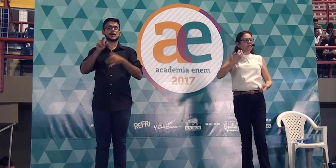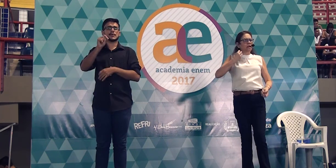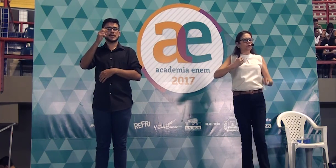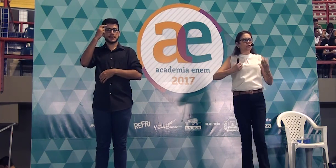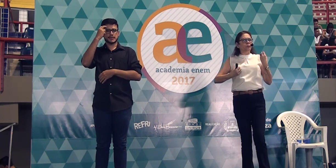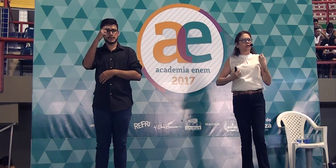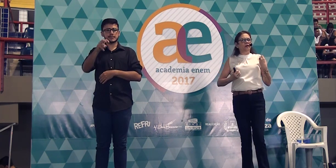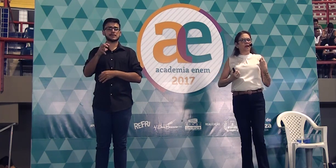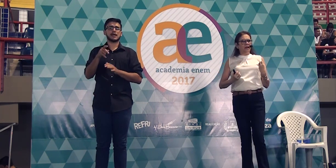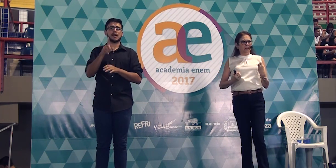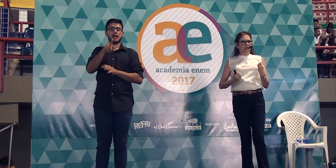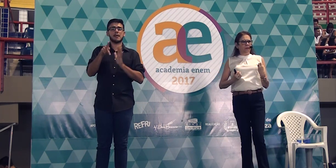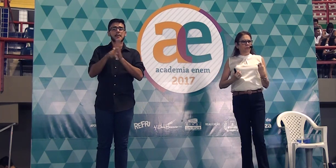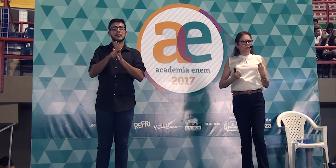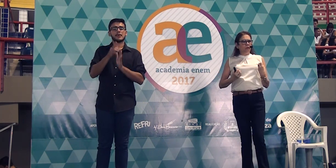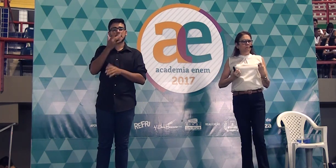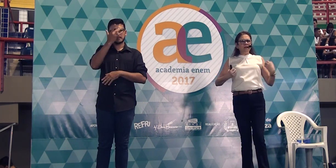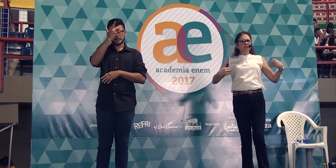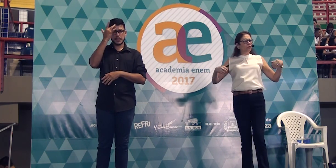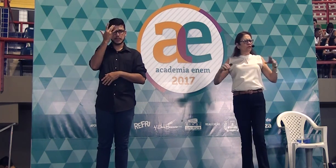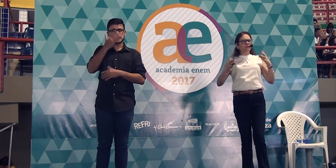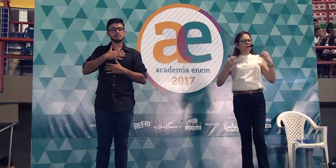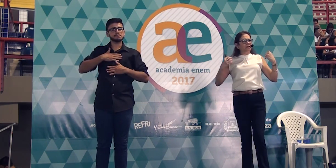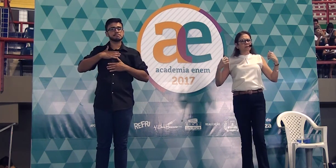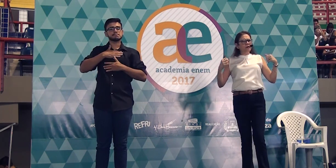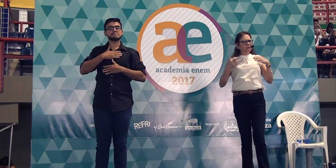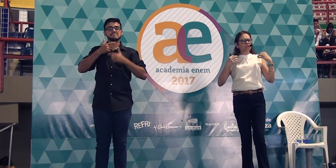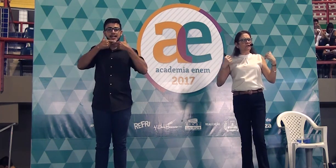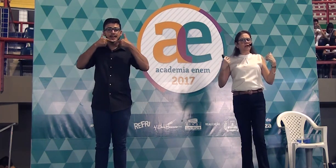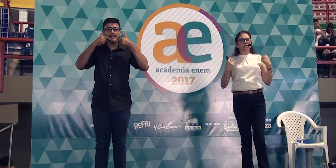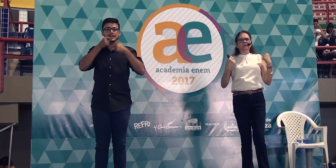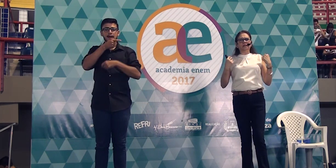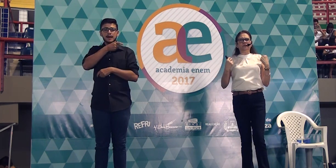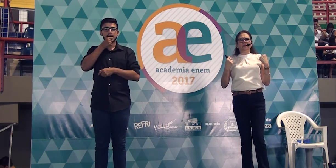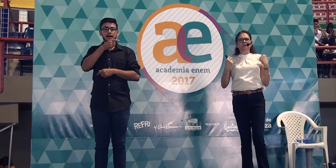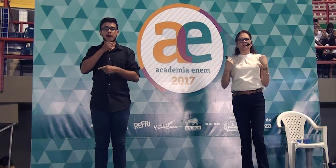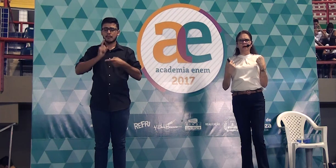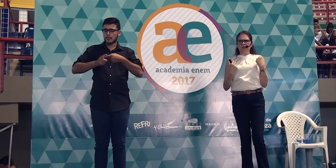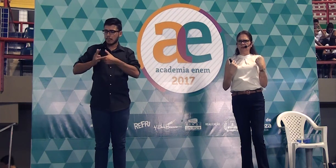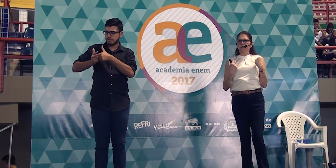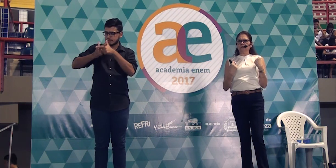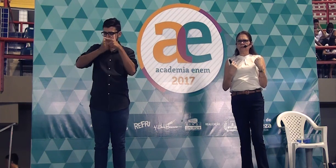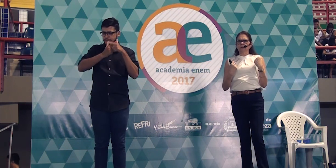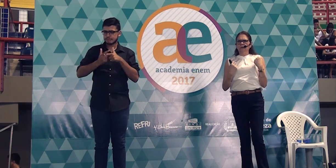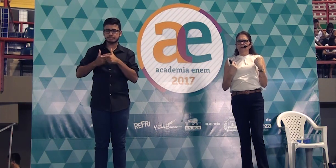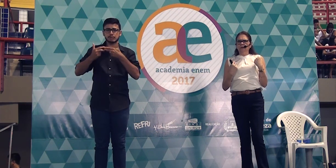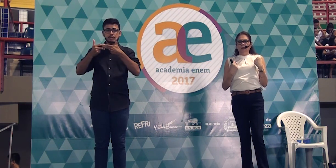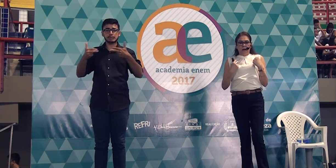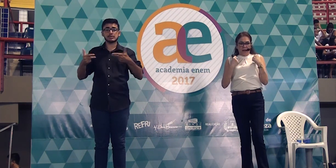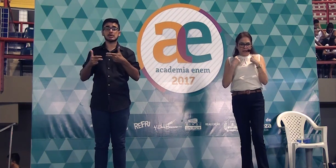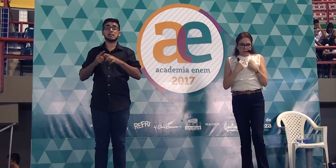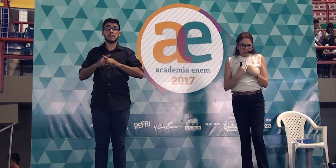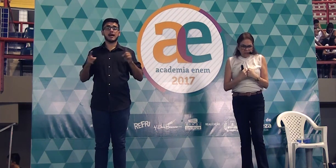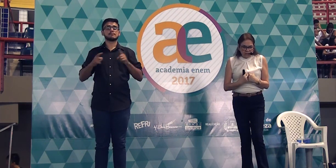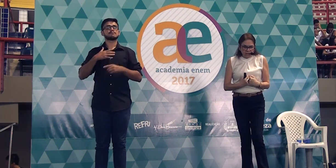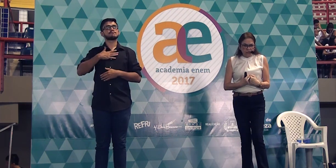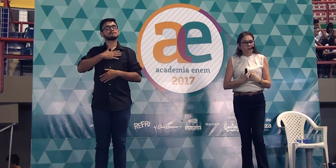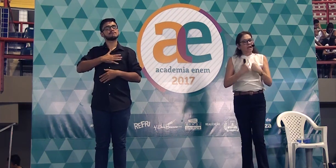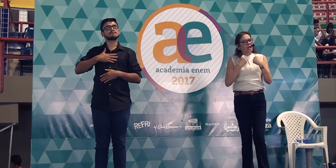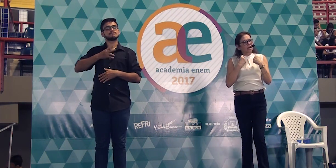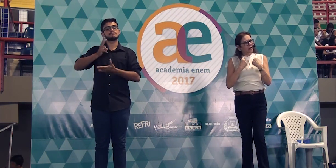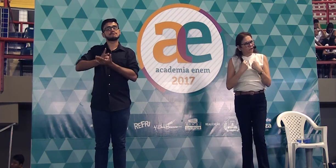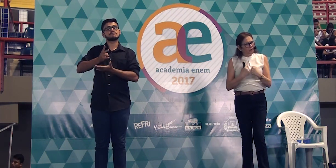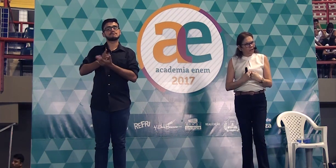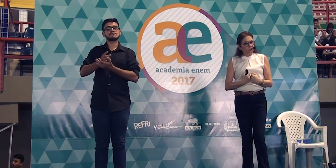de nós sermos um povo alegre, mesmo vivendo as mais diferentes adversidades, ele diz